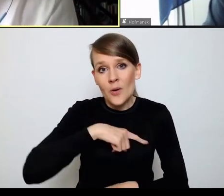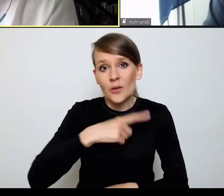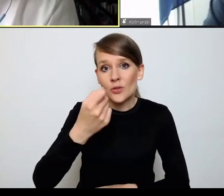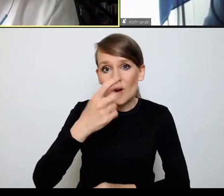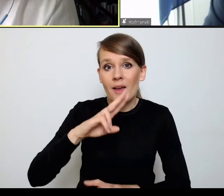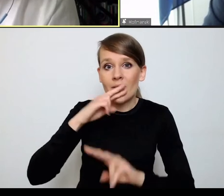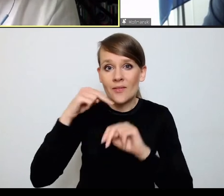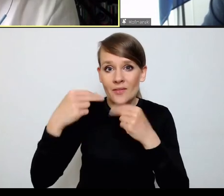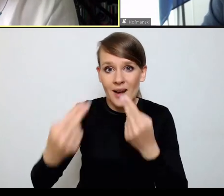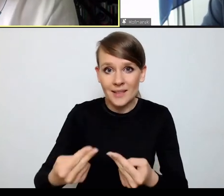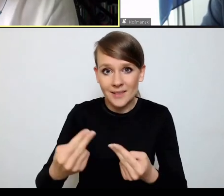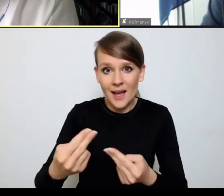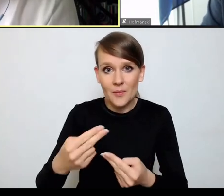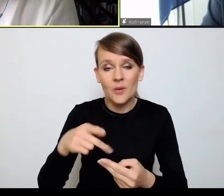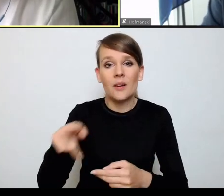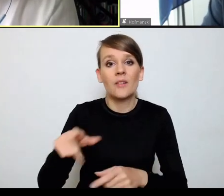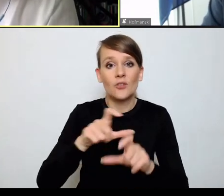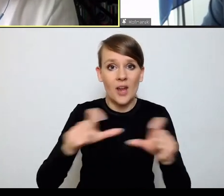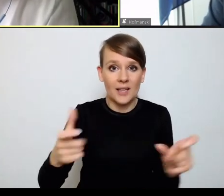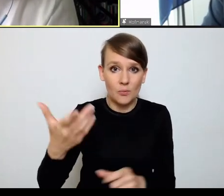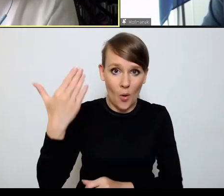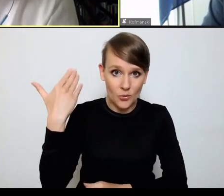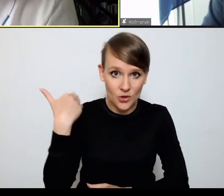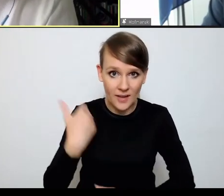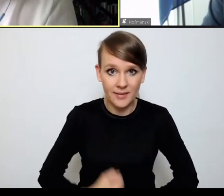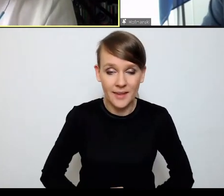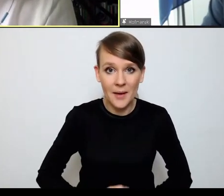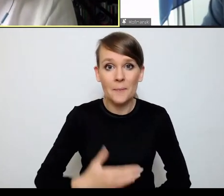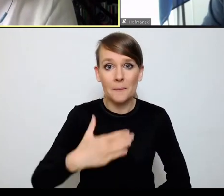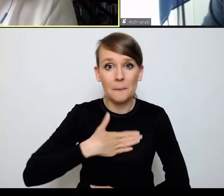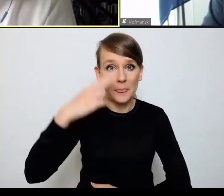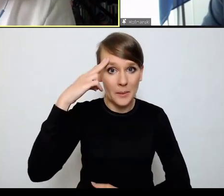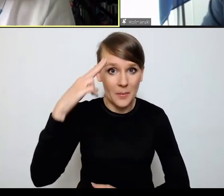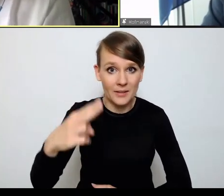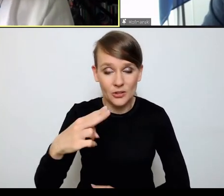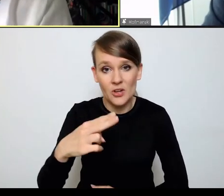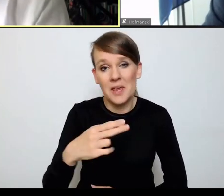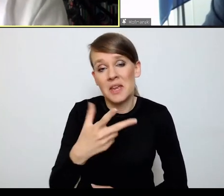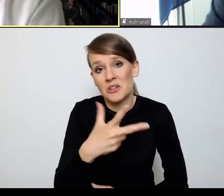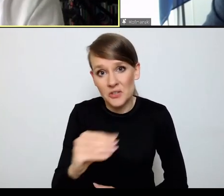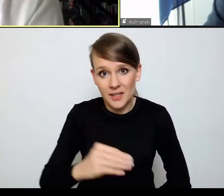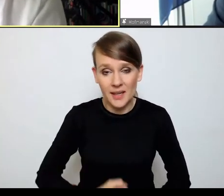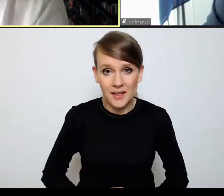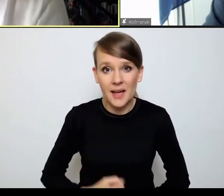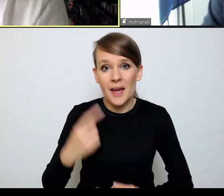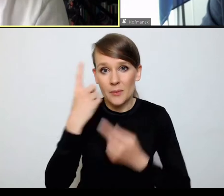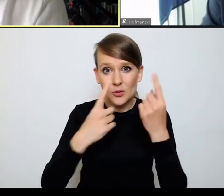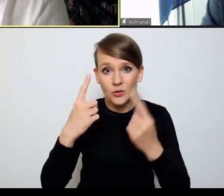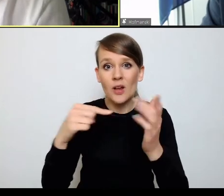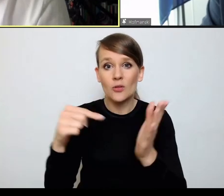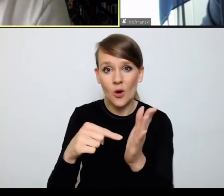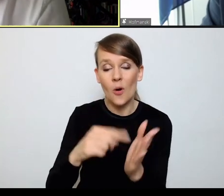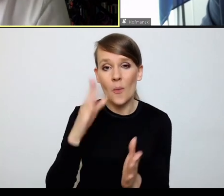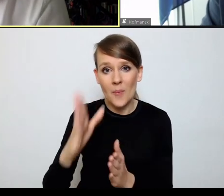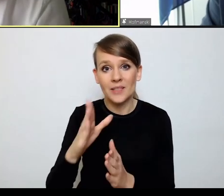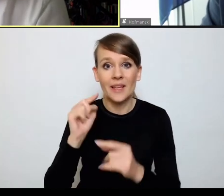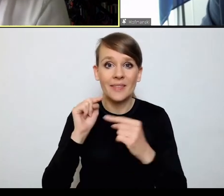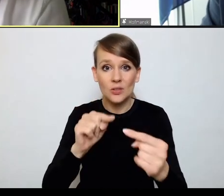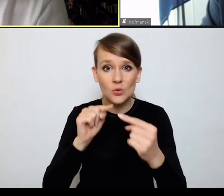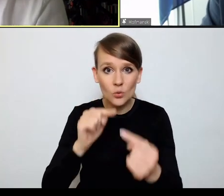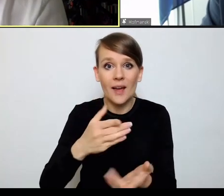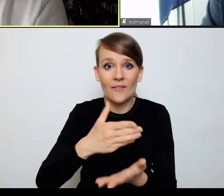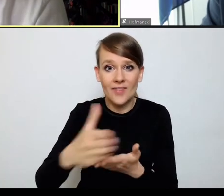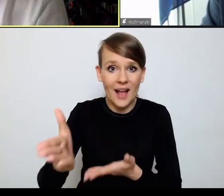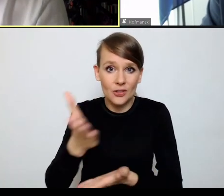czasu poprzedniego. Miejmy nadzieję, że jednak nie. Ale myślę, że o tym będziemy dyskutowali w dalszej